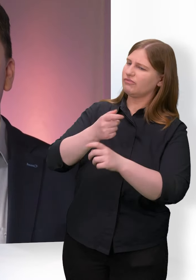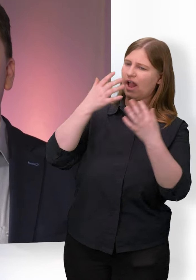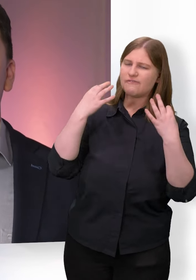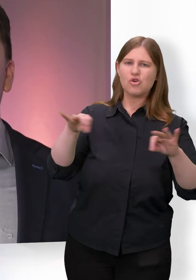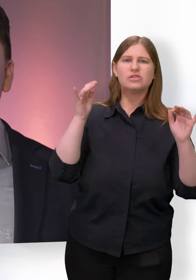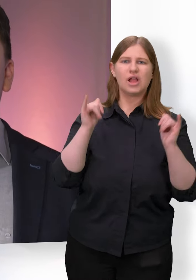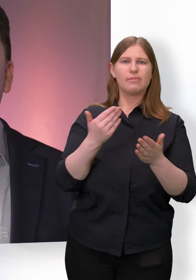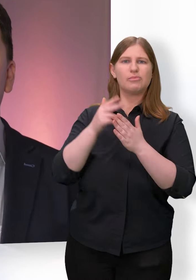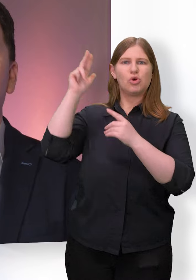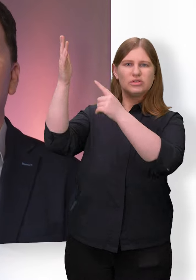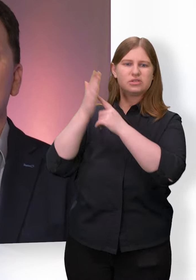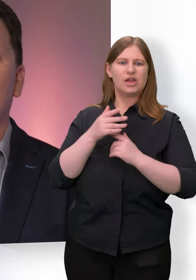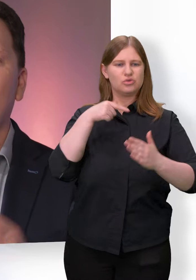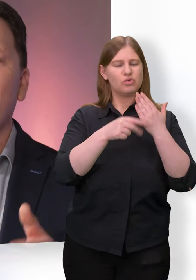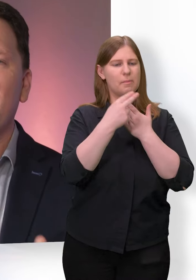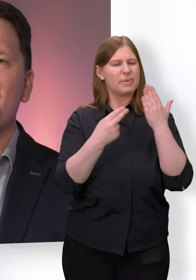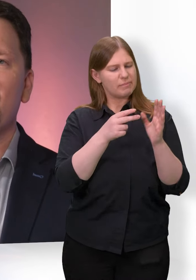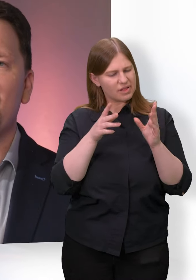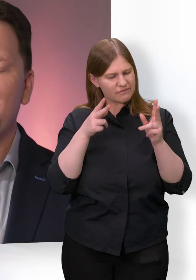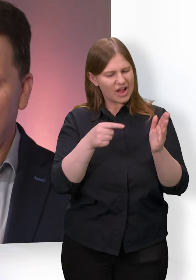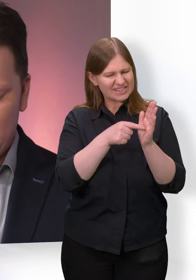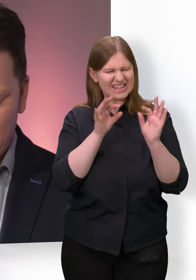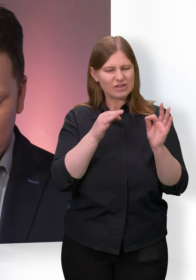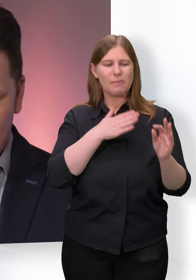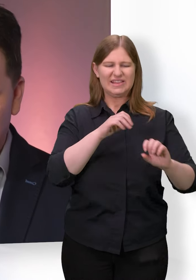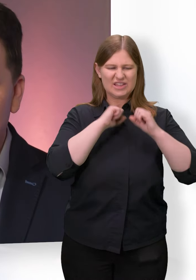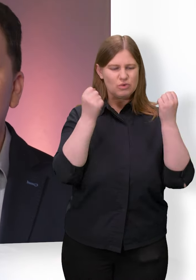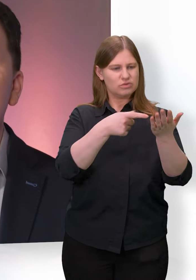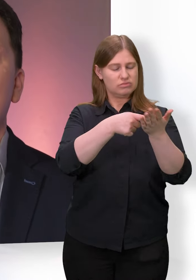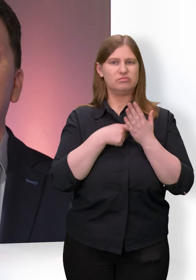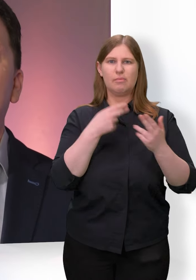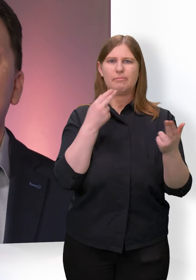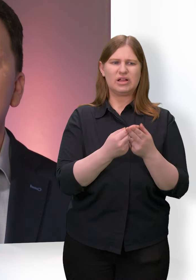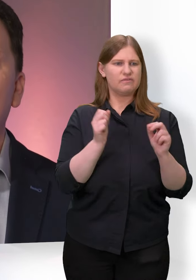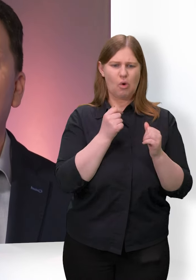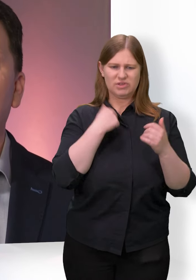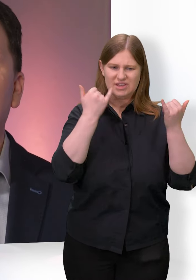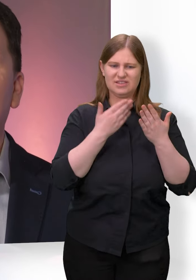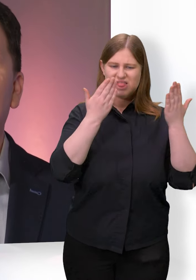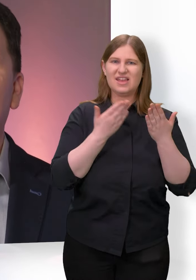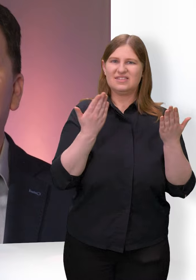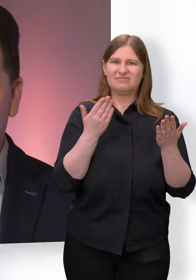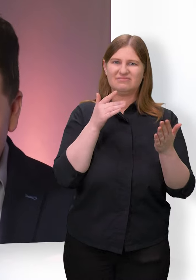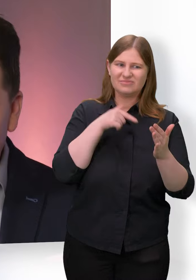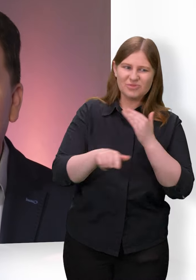sich Gott zum Beispiel in einem Bibelferst, der genau in meiner Situation spricht und ich weiß gar nicht, warum, dass ich den gerade lese. Aber er ist da.